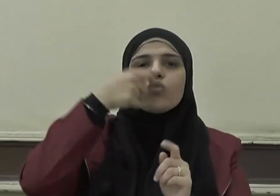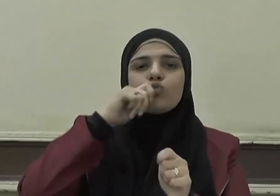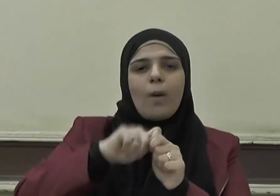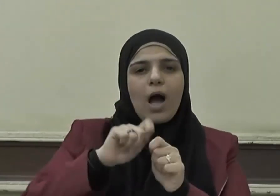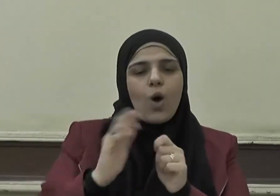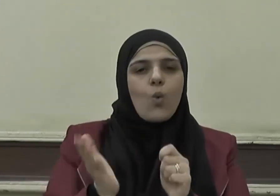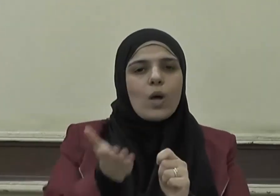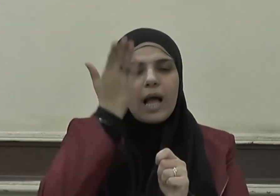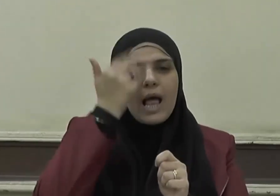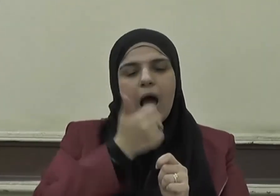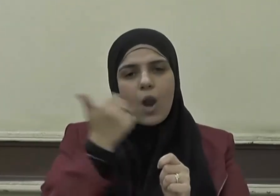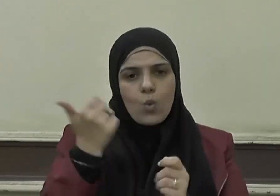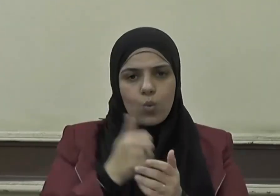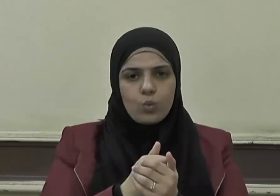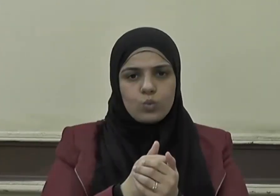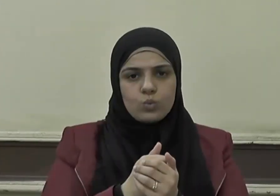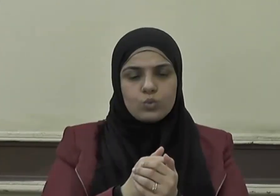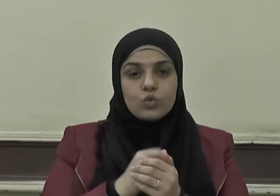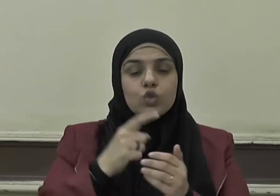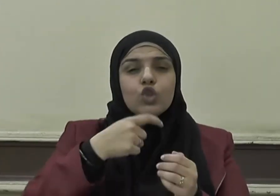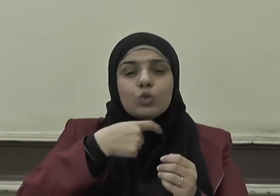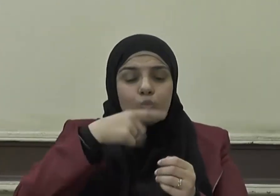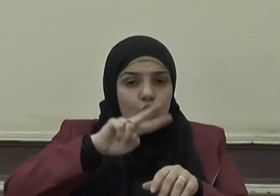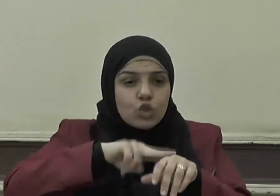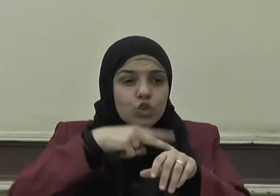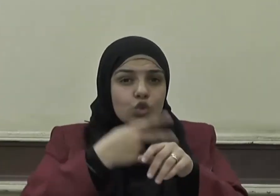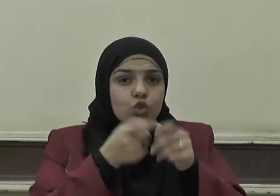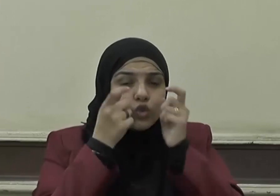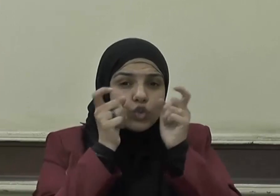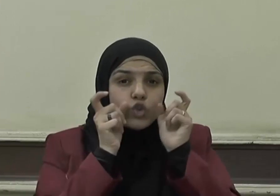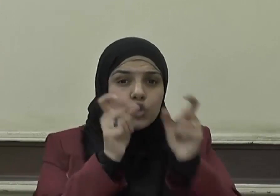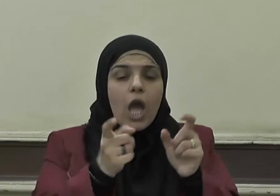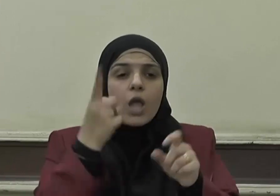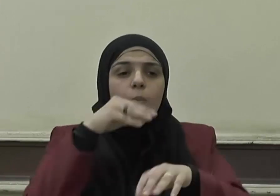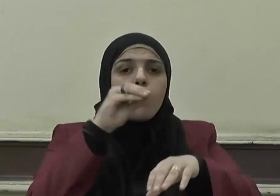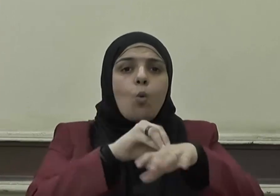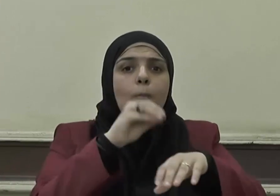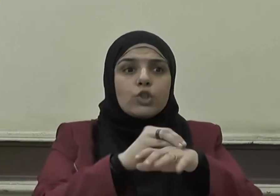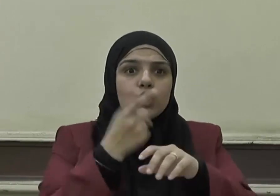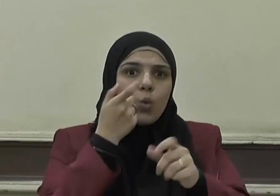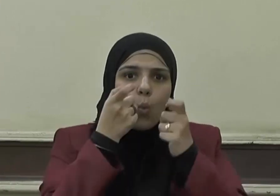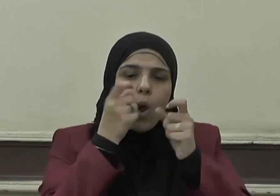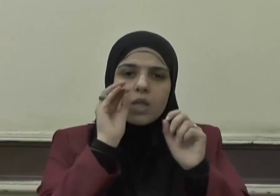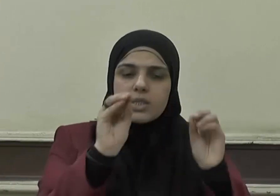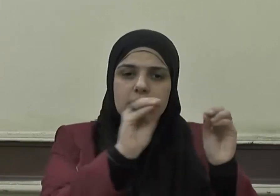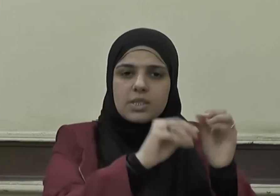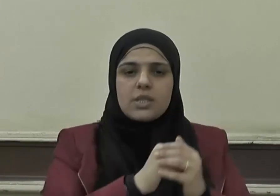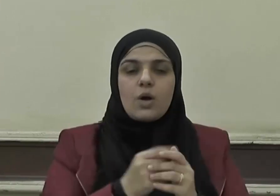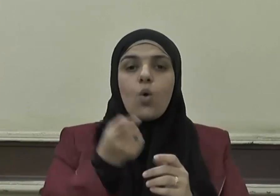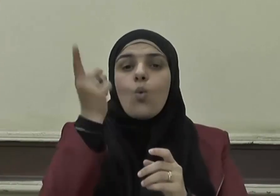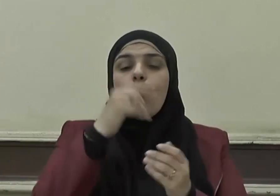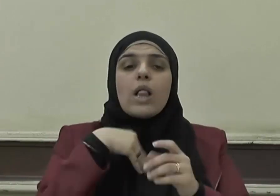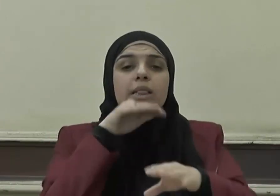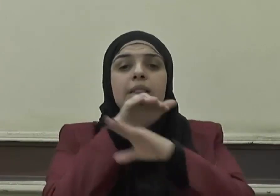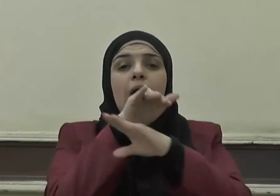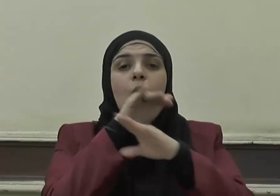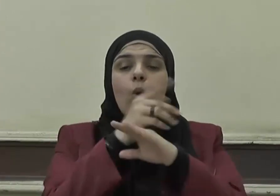تعالى عنه شاهدا ومبشرا ونذيرا وداعيا إلى الله